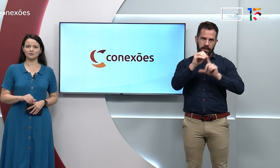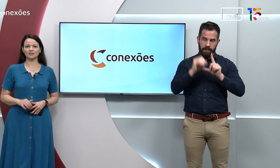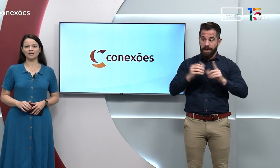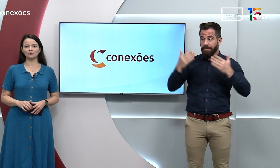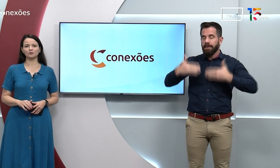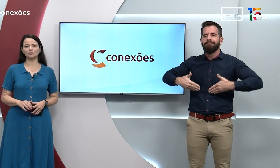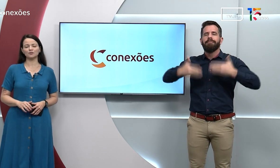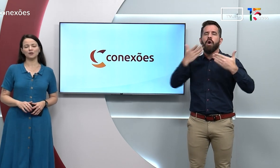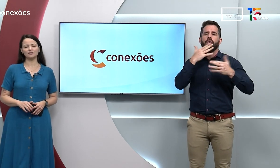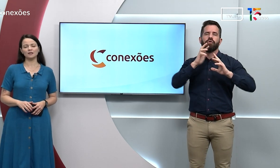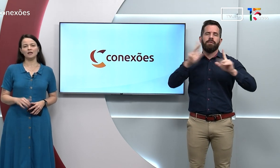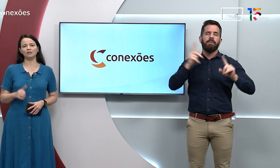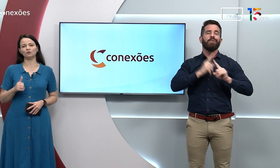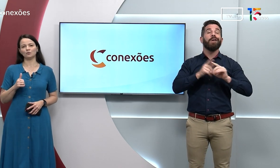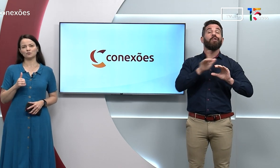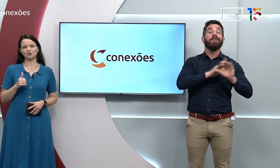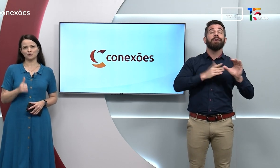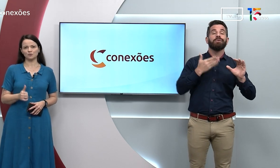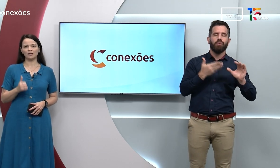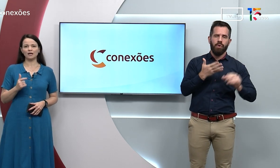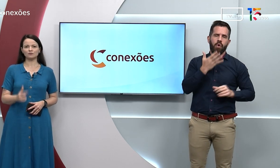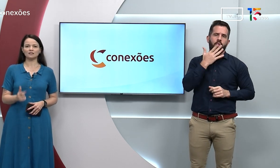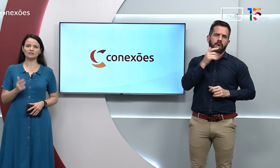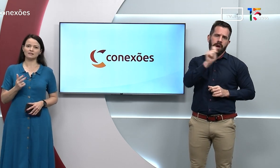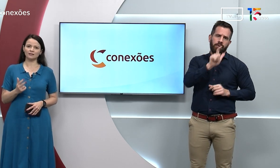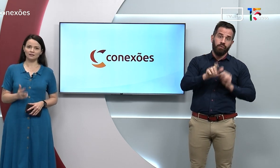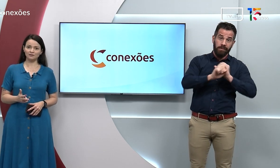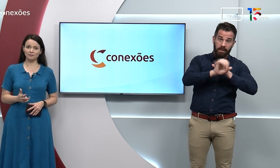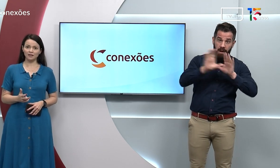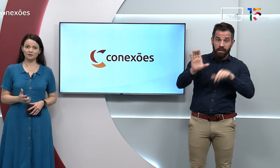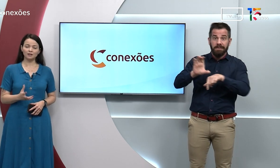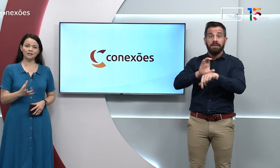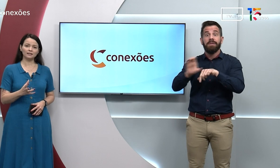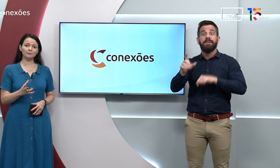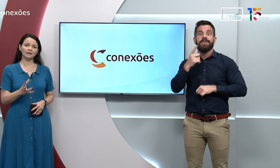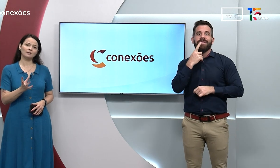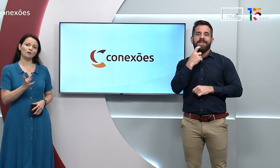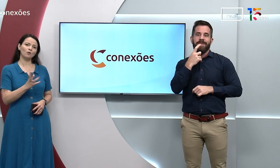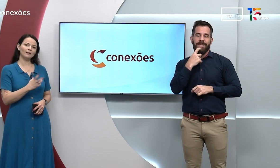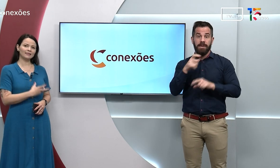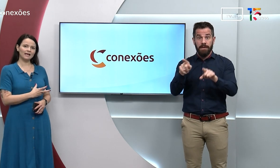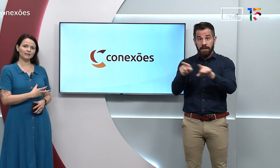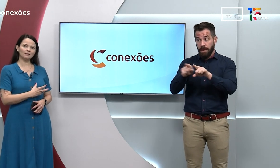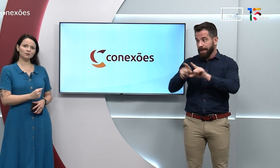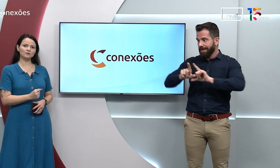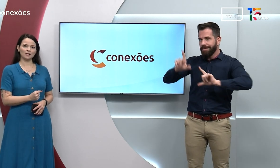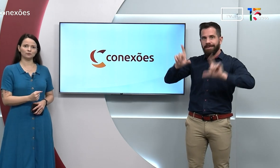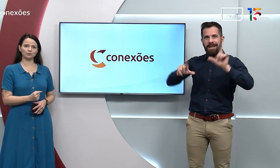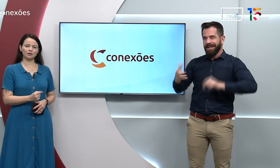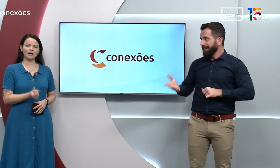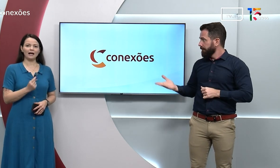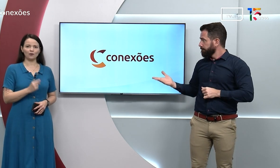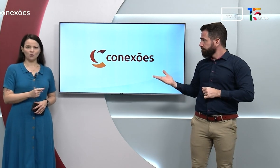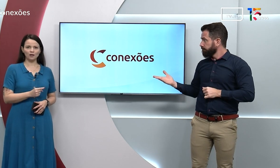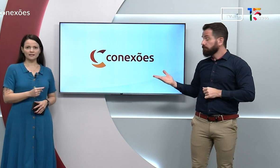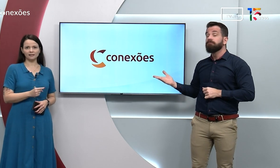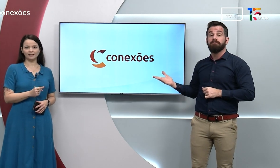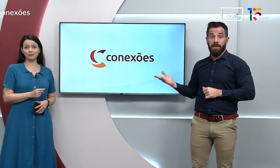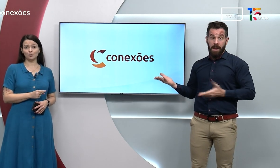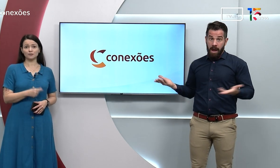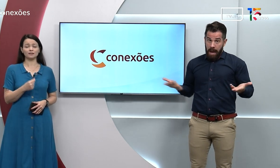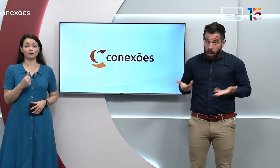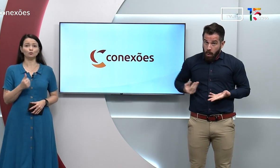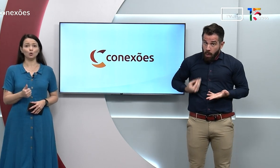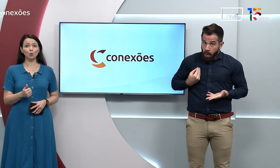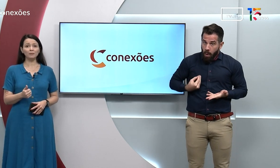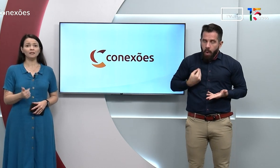Atrás está o cenário do Conexões, em tons de azul claro, cinza e vermelho e também com uma tela bem no centro. Agora essa